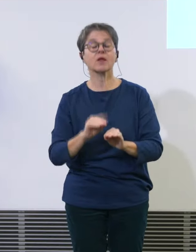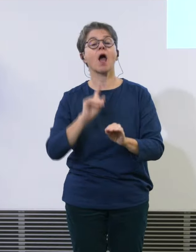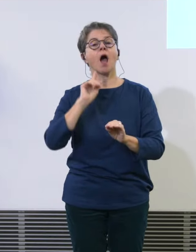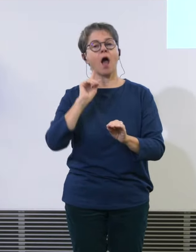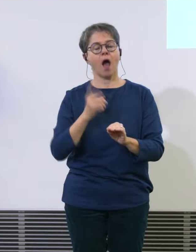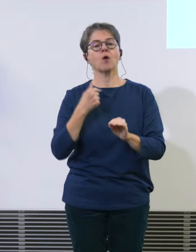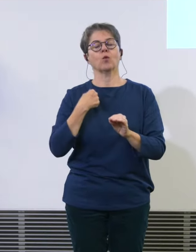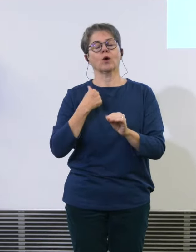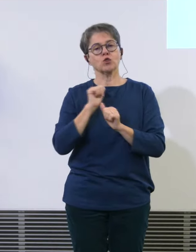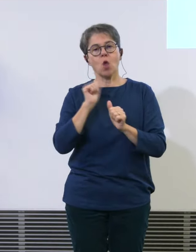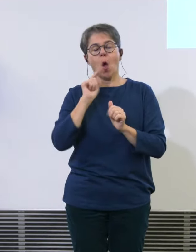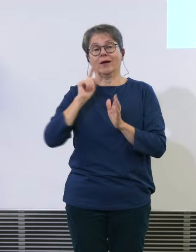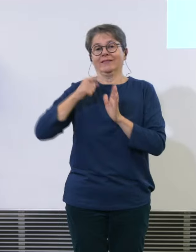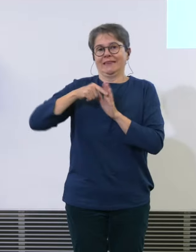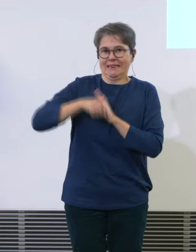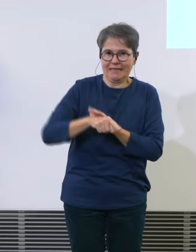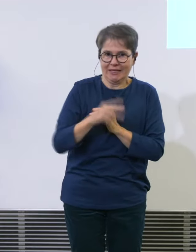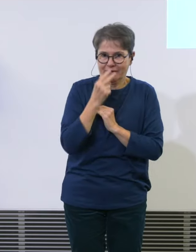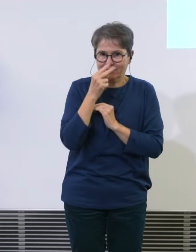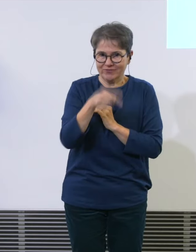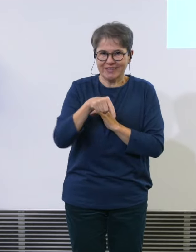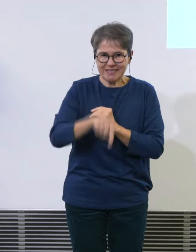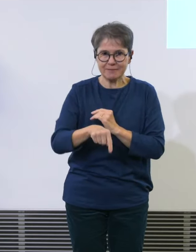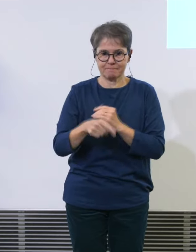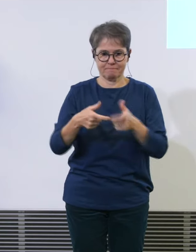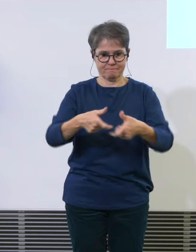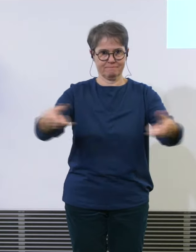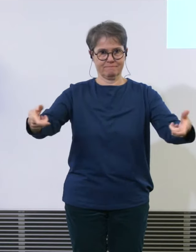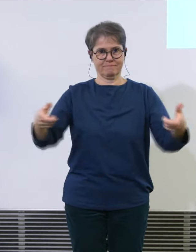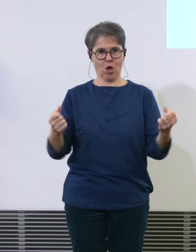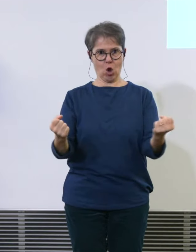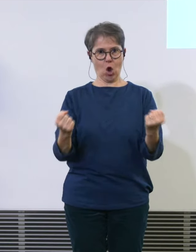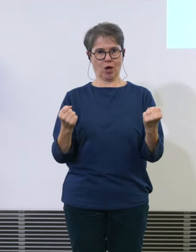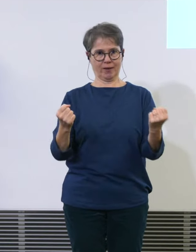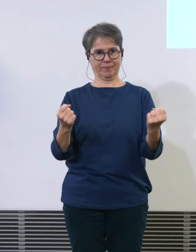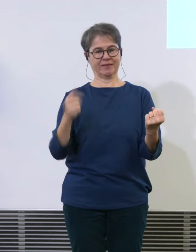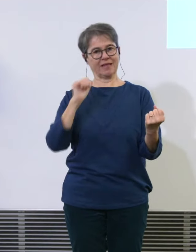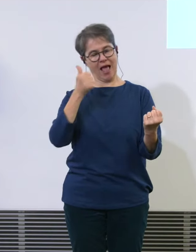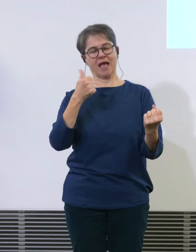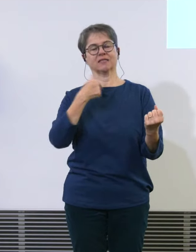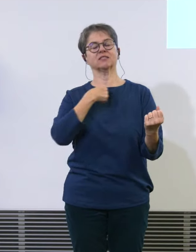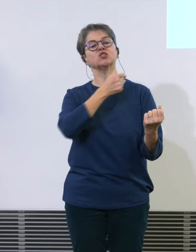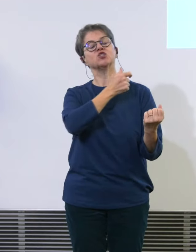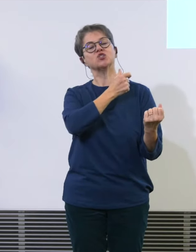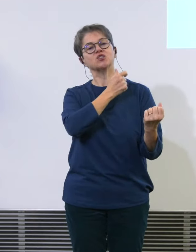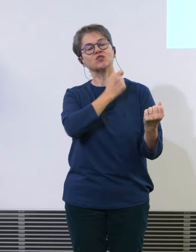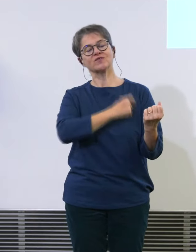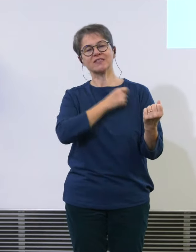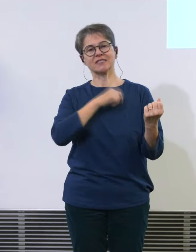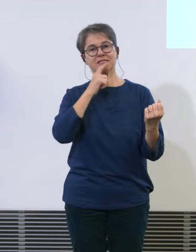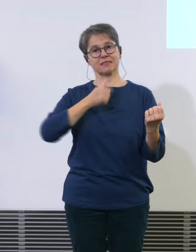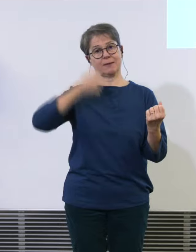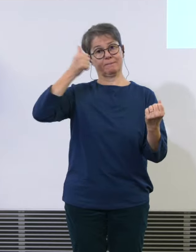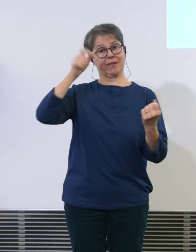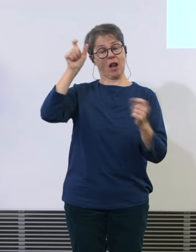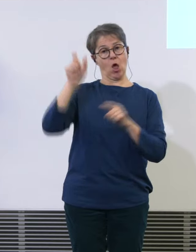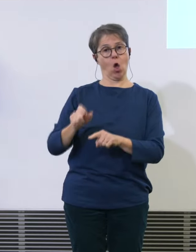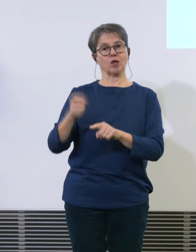Cockpit am Flughafen Zürich von einem Swiss-Pilot und Geschäftszeitungsmitglied von Herrn Oliver Buchhofer. Und zum